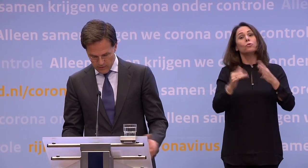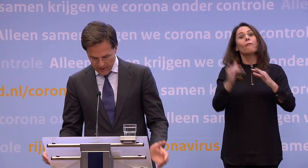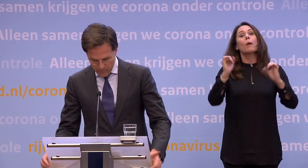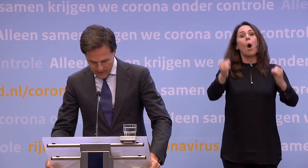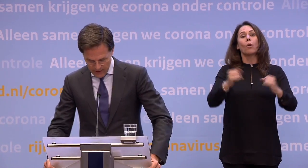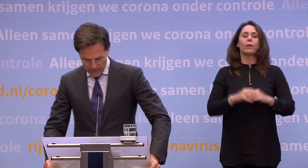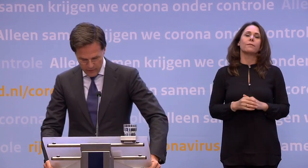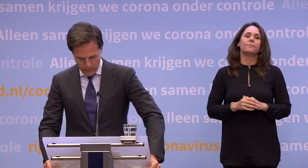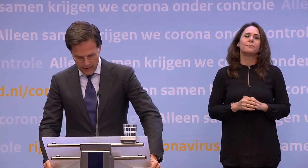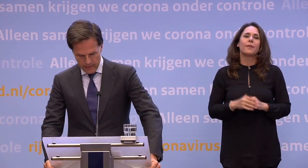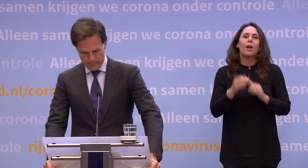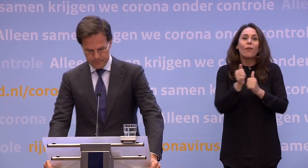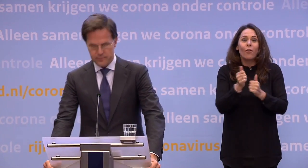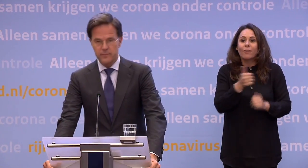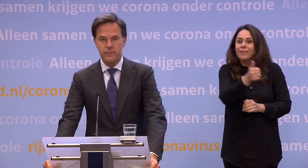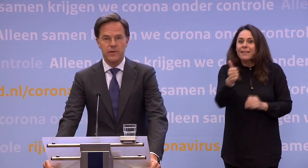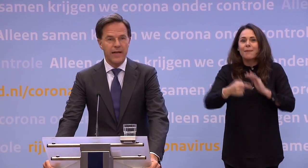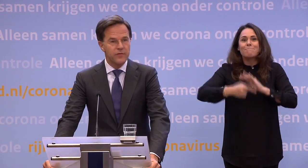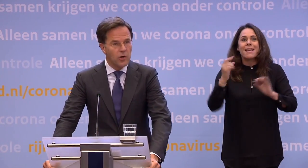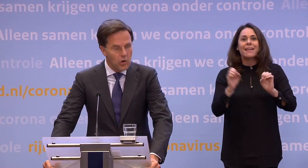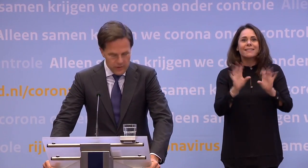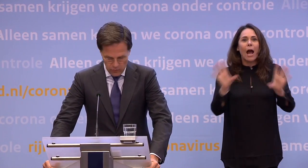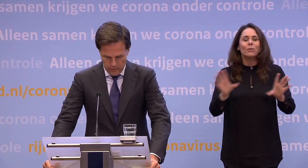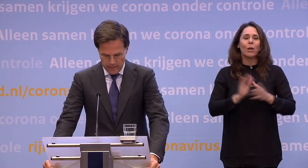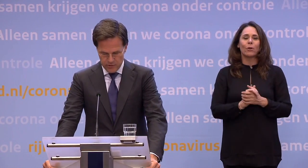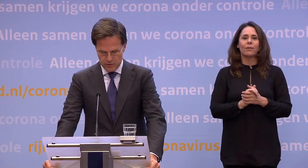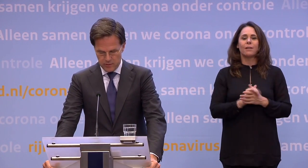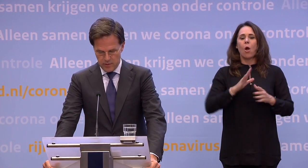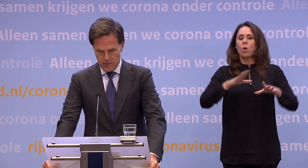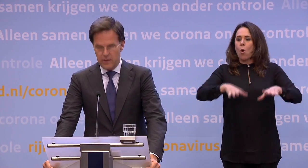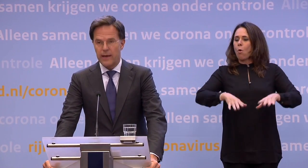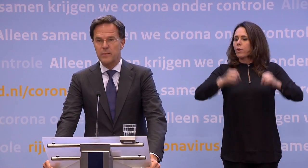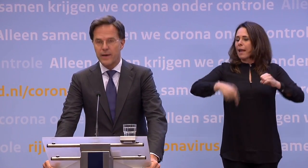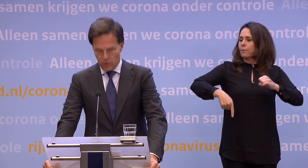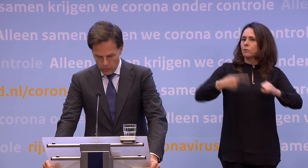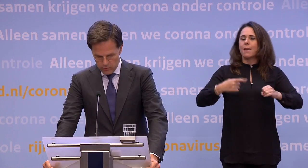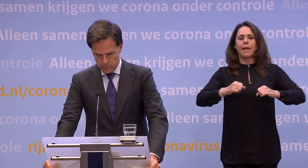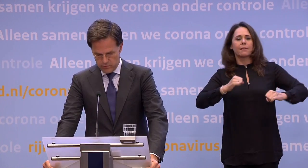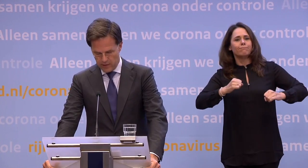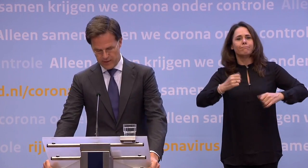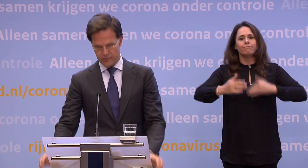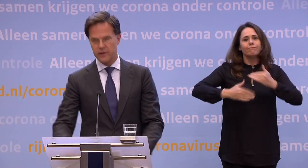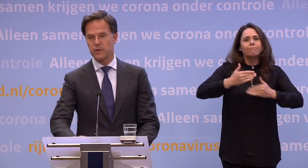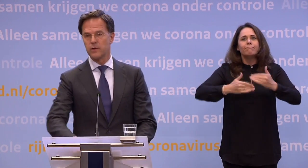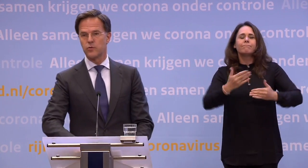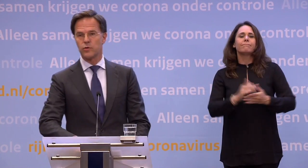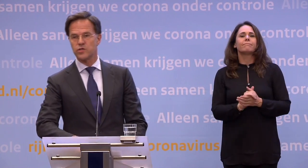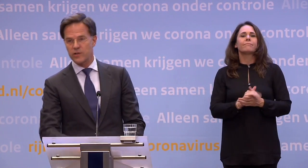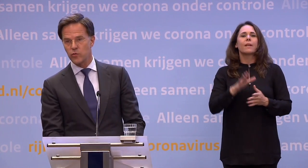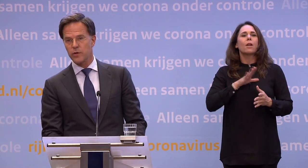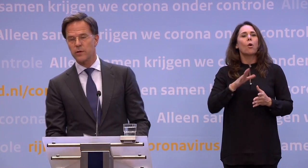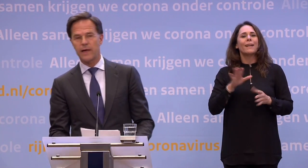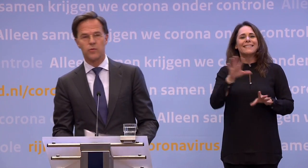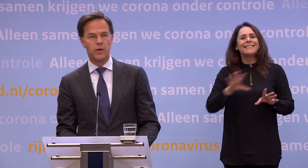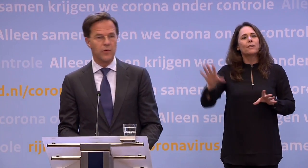Dat geeft meer duidelijkheid voor iedereen. Het geeft lucht aan ondernemers. En het maakt ook de handhaving door